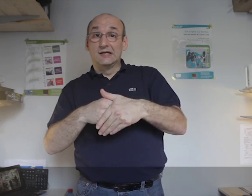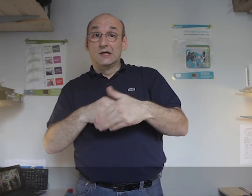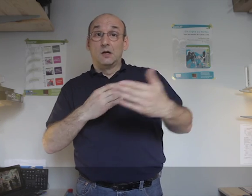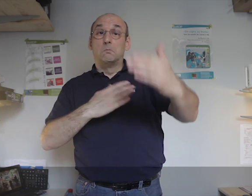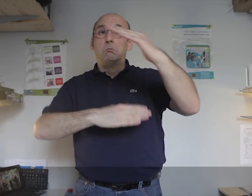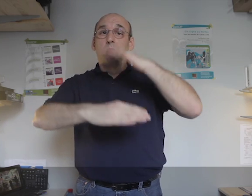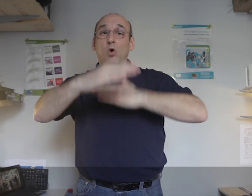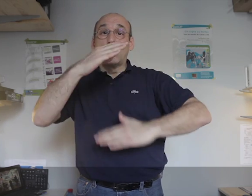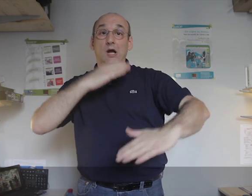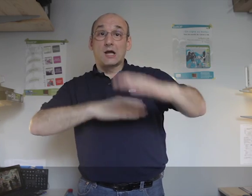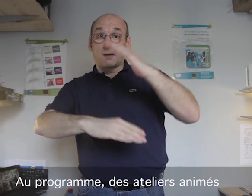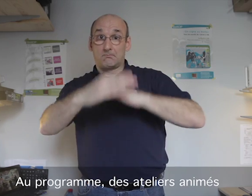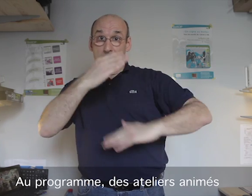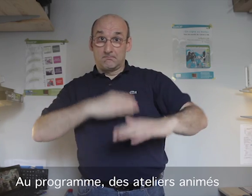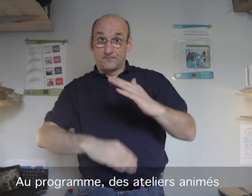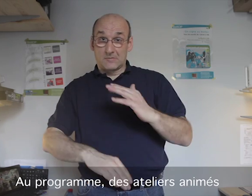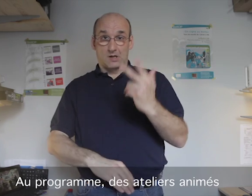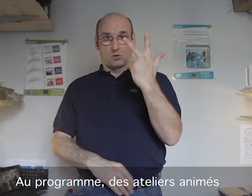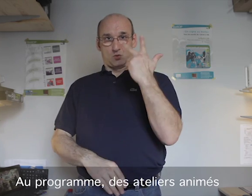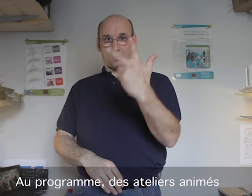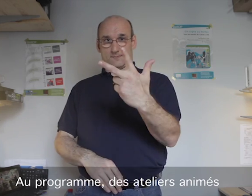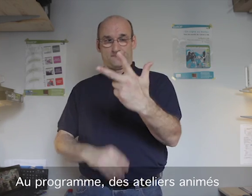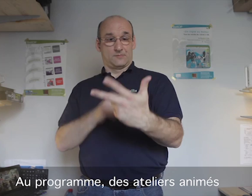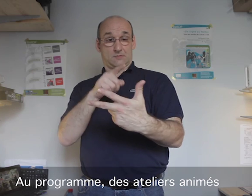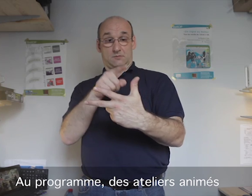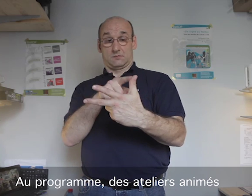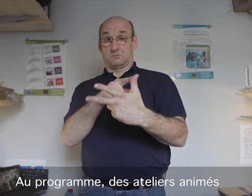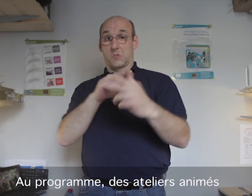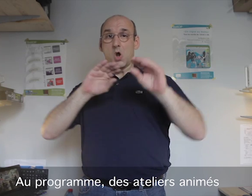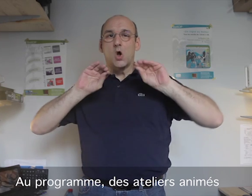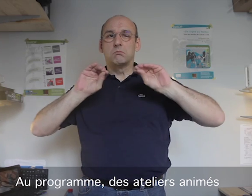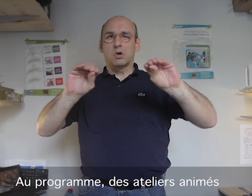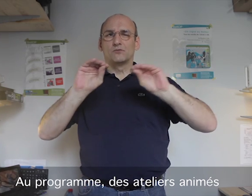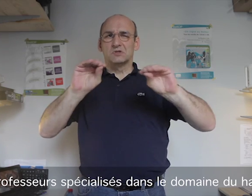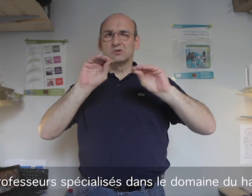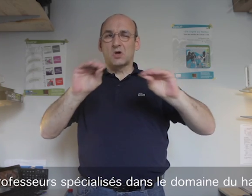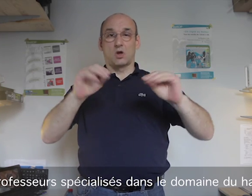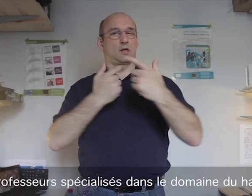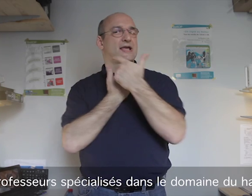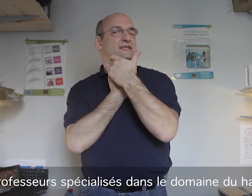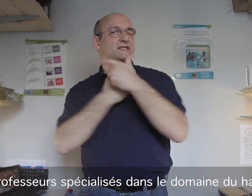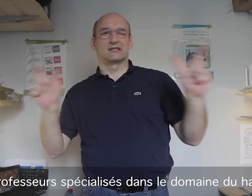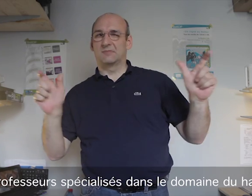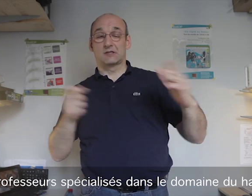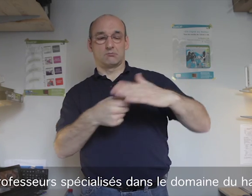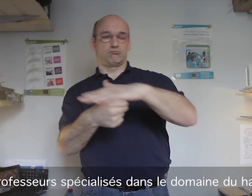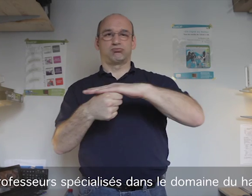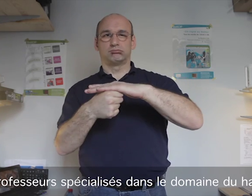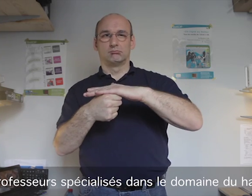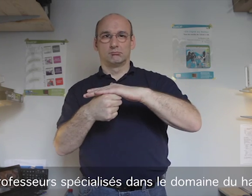Au programme Des ateliers animés par des professeurs spécialisés dans le domaine du